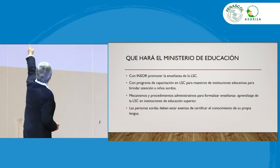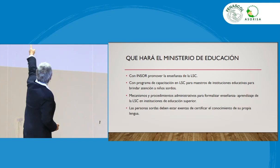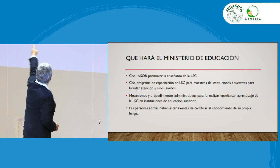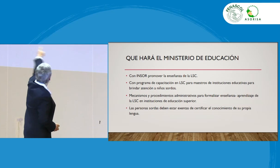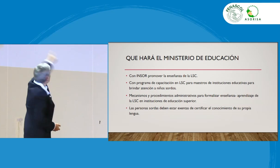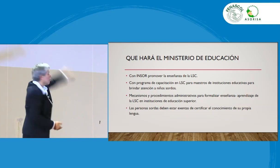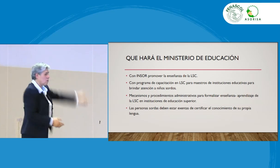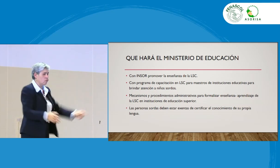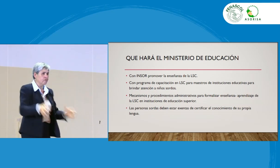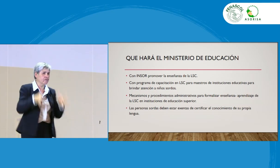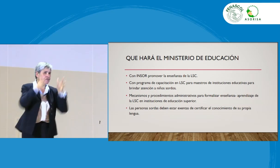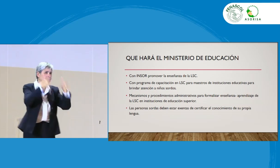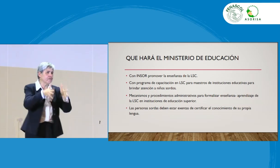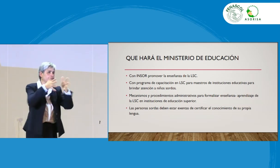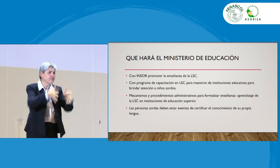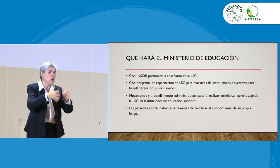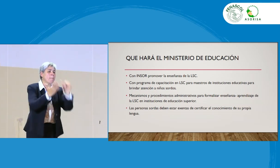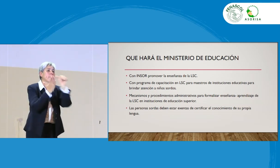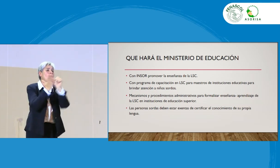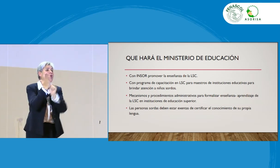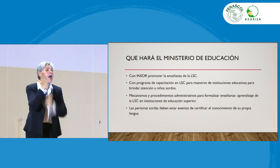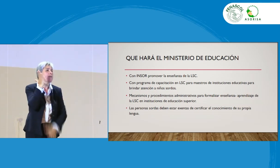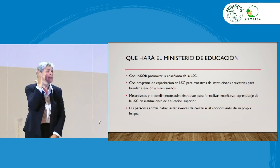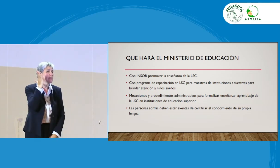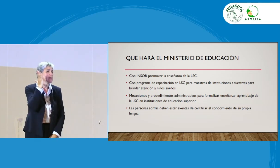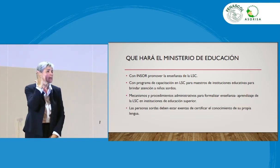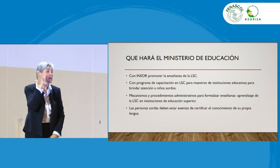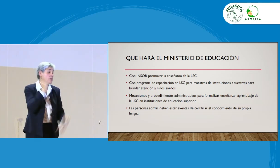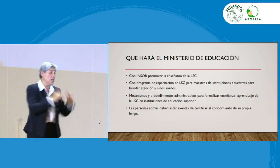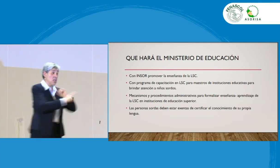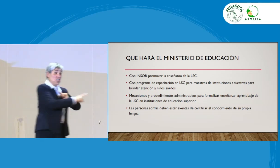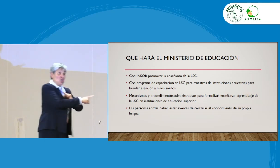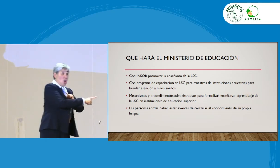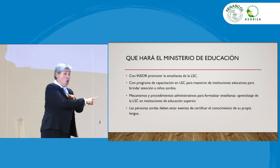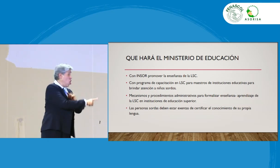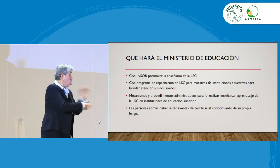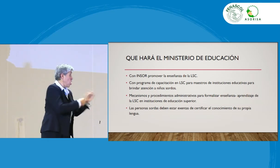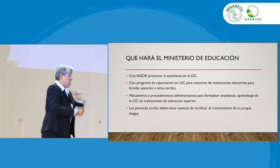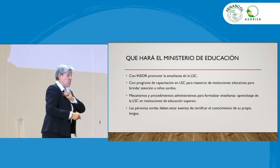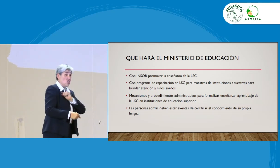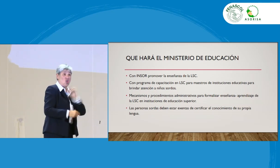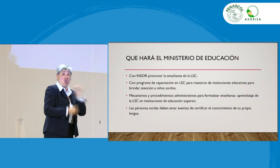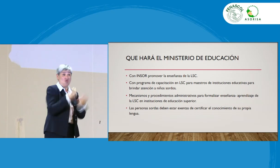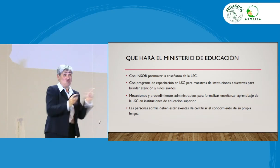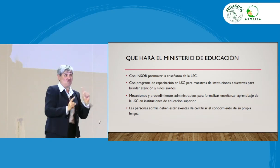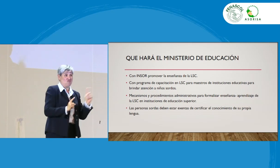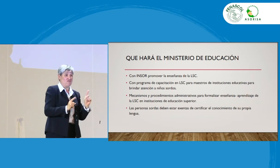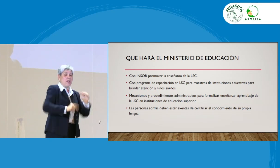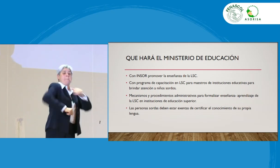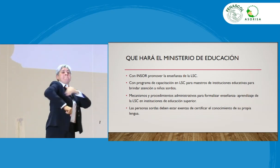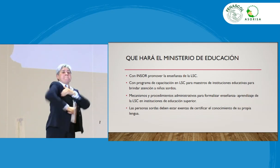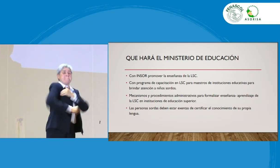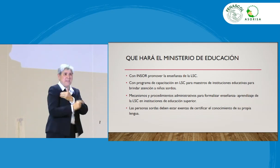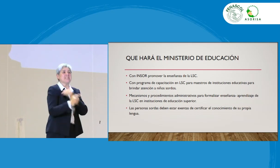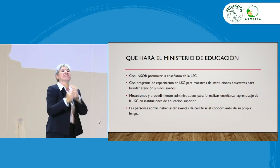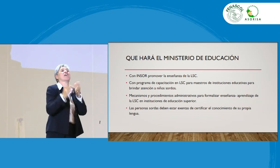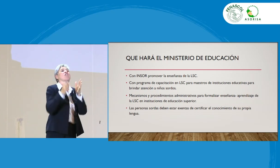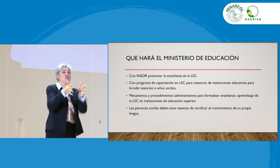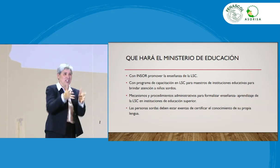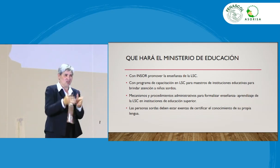la enseñanza, digamos, los programas de enseñanza, el Insor, el Insor no lo hace. Ahí el tema es el Ministerio